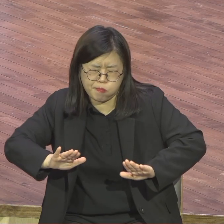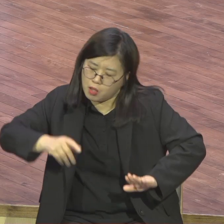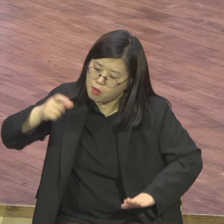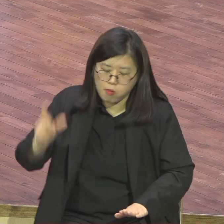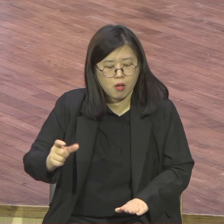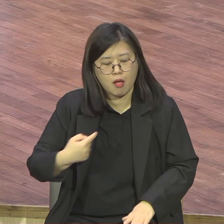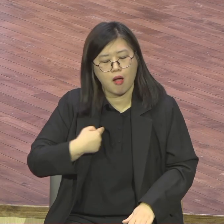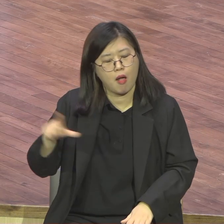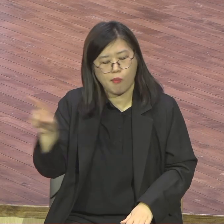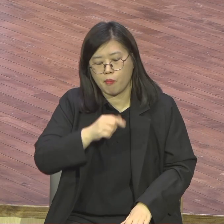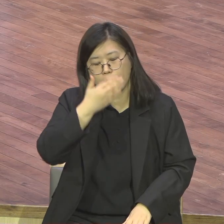프랭크